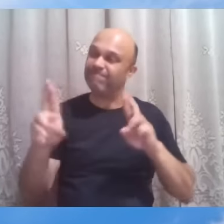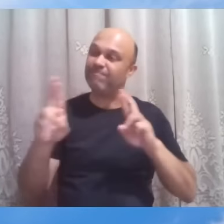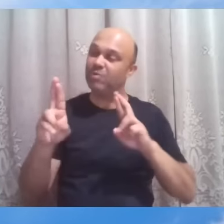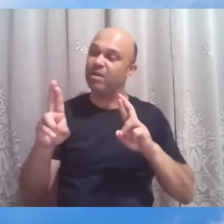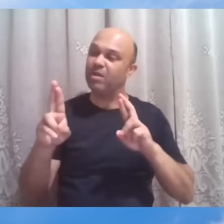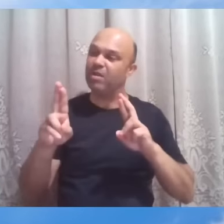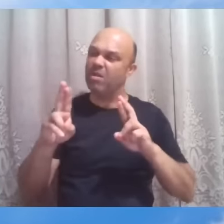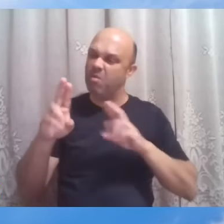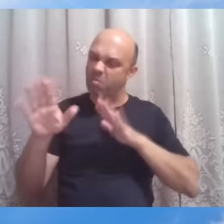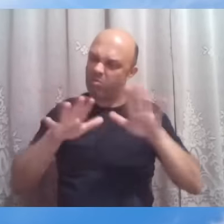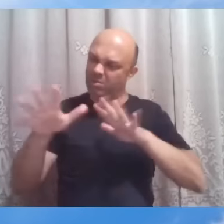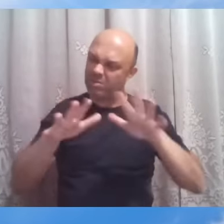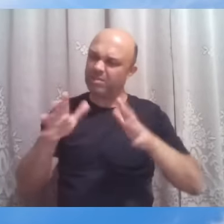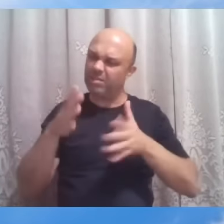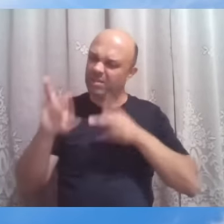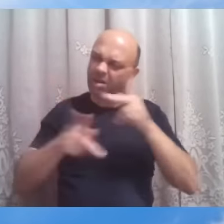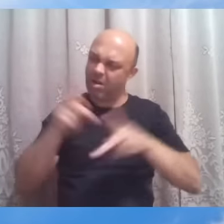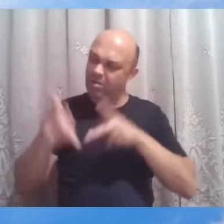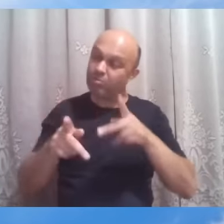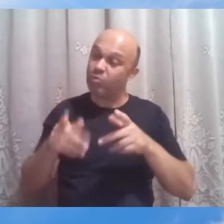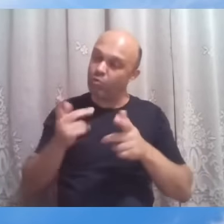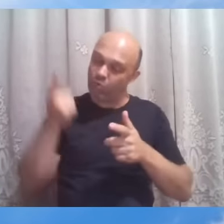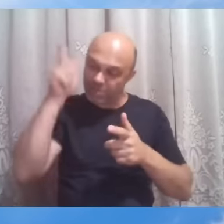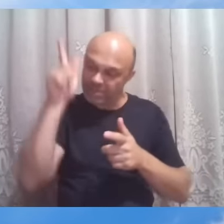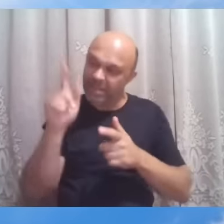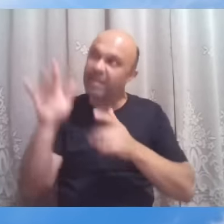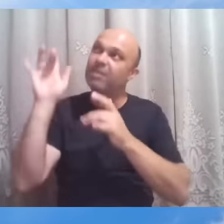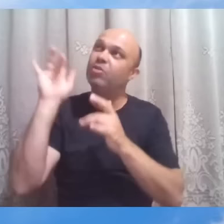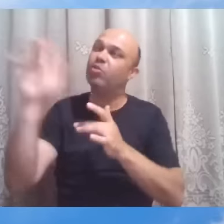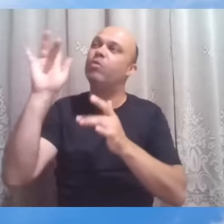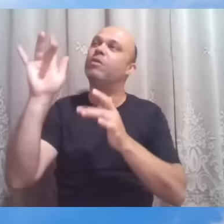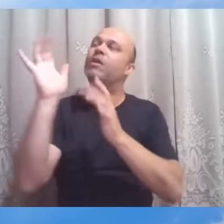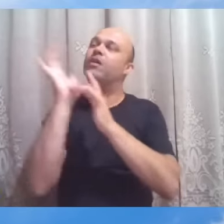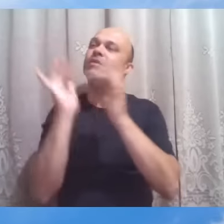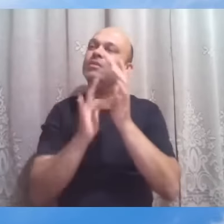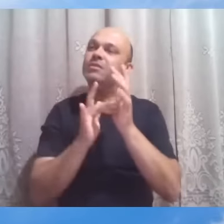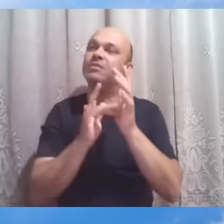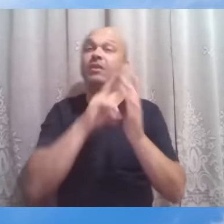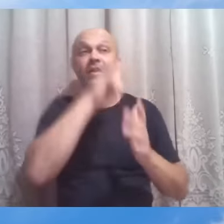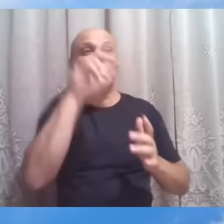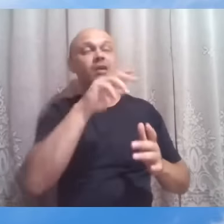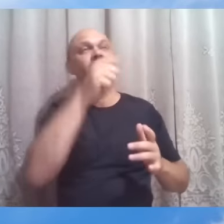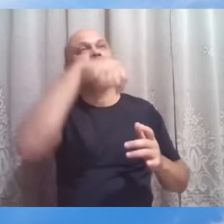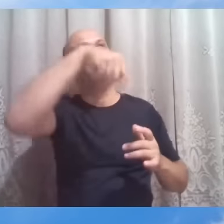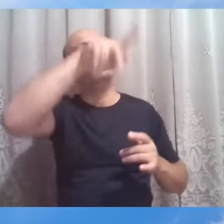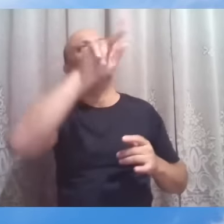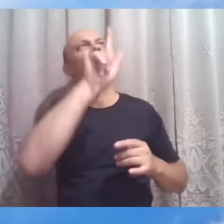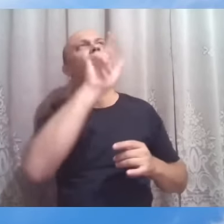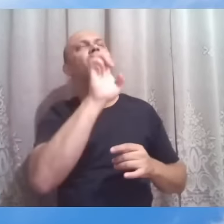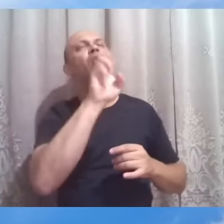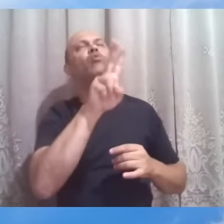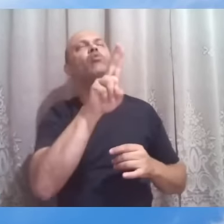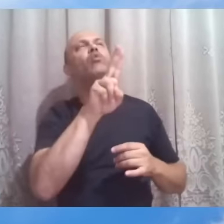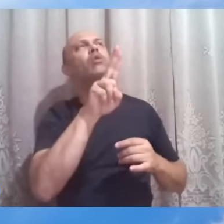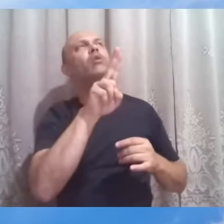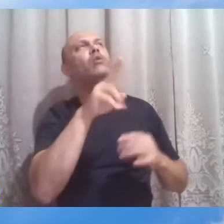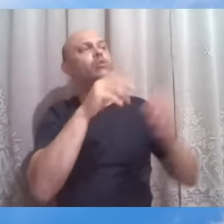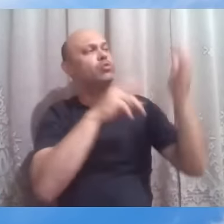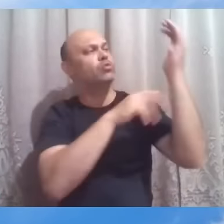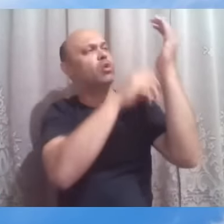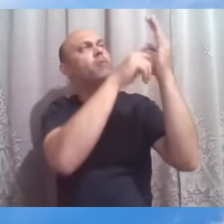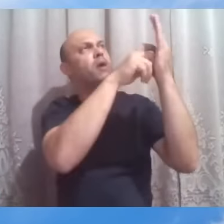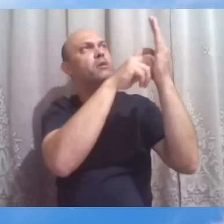encosta, toca o mestre. Zaqueu sobe a árvore e estabelece o contato com o mestre. O